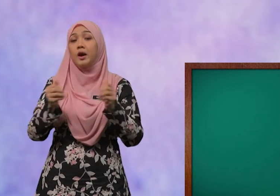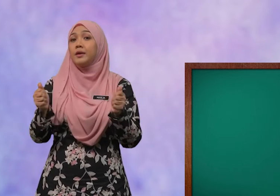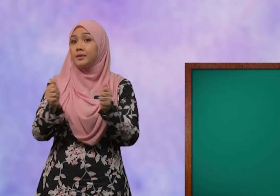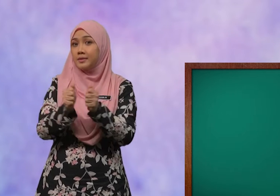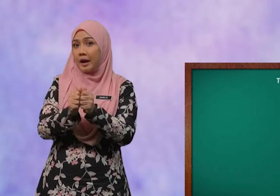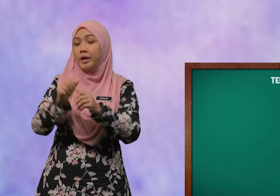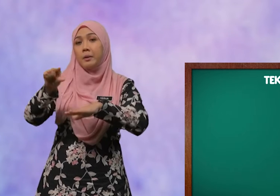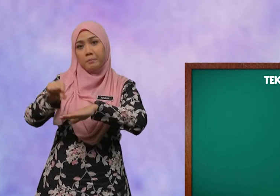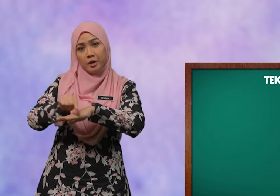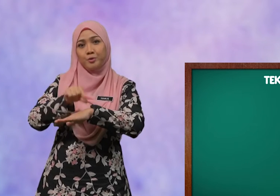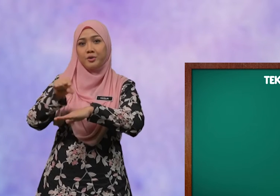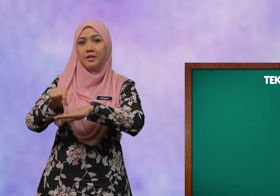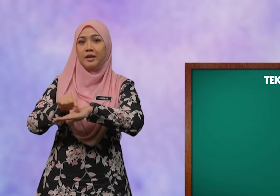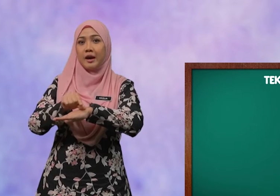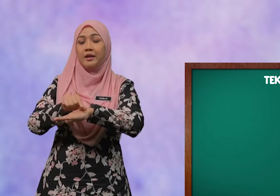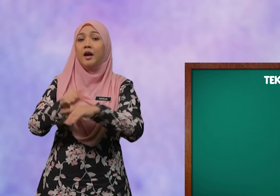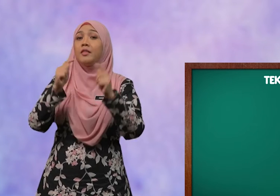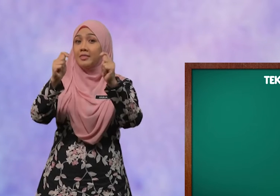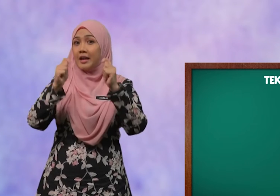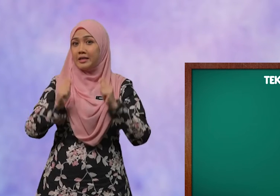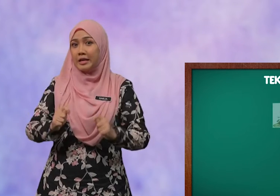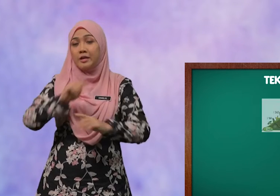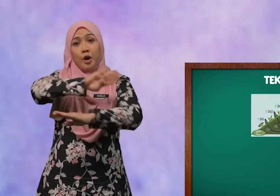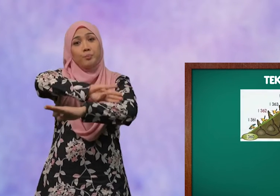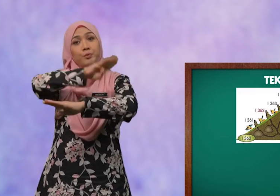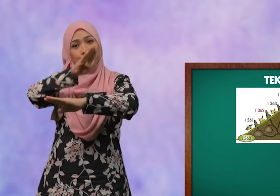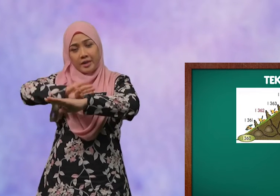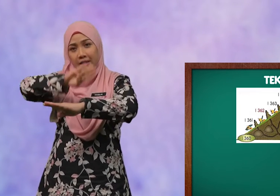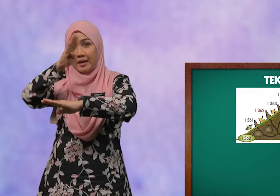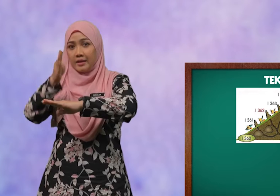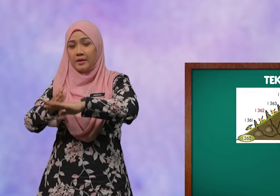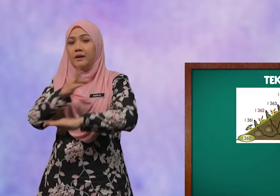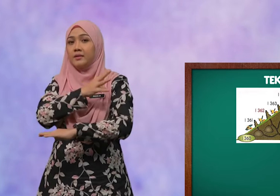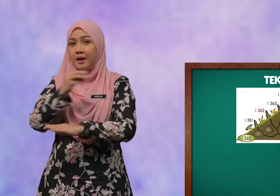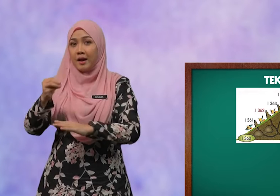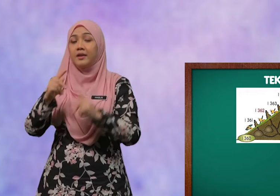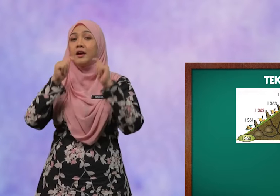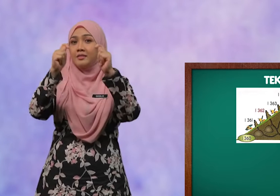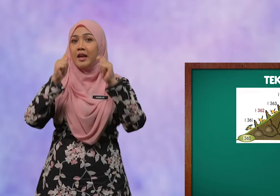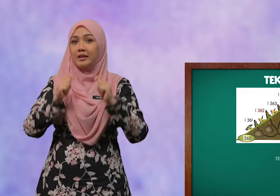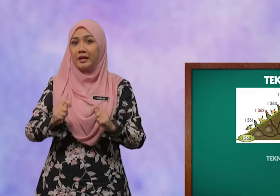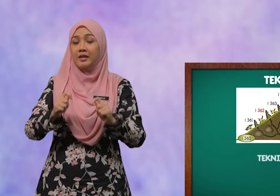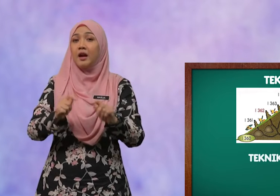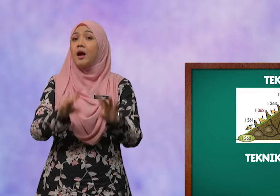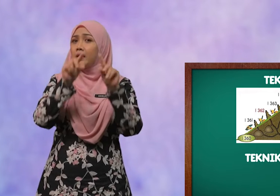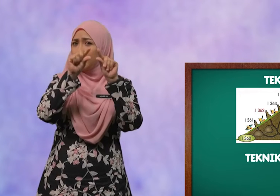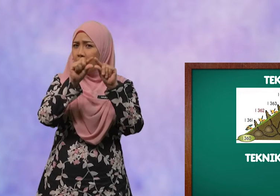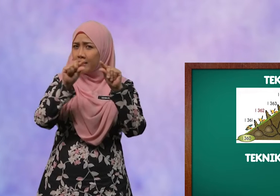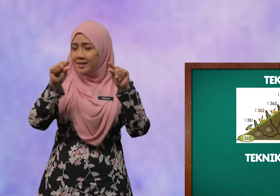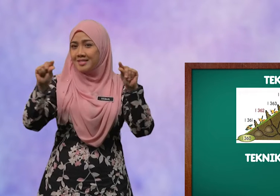Dengan menggunakan teknik bukit Dan teknik garis